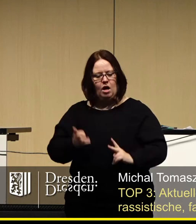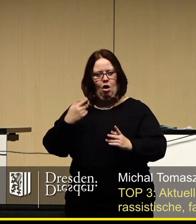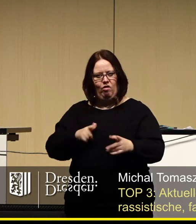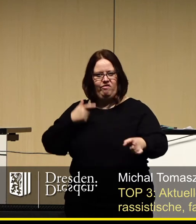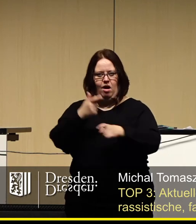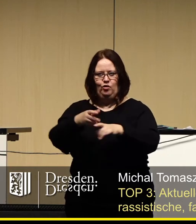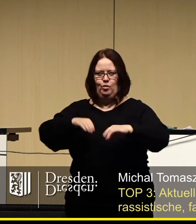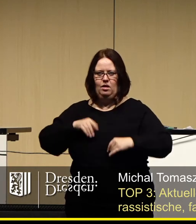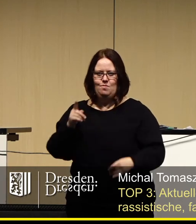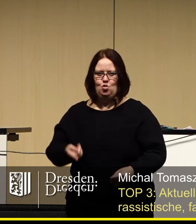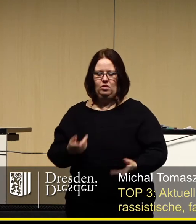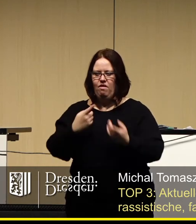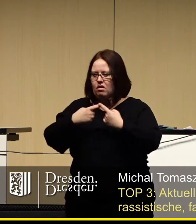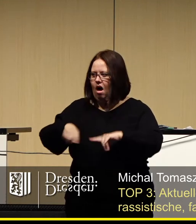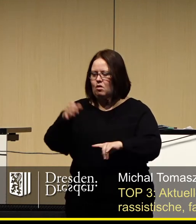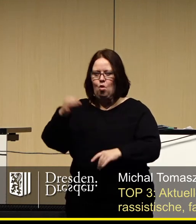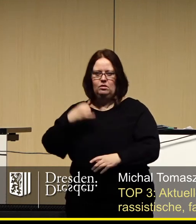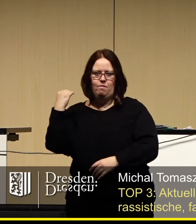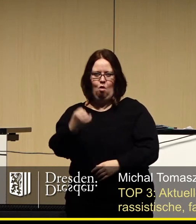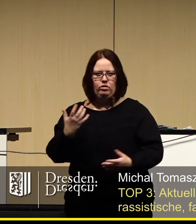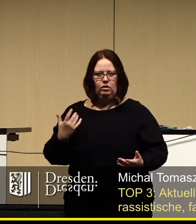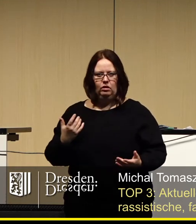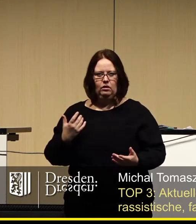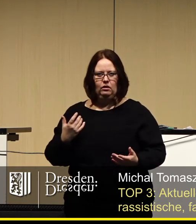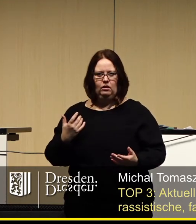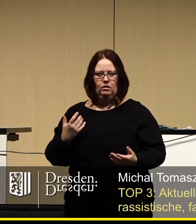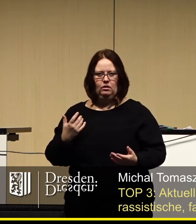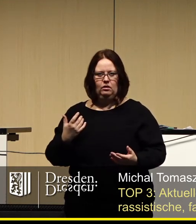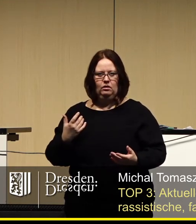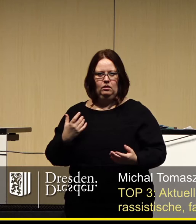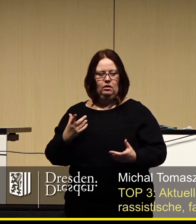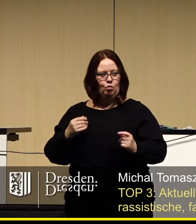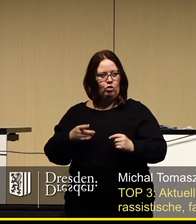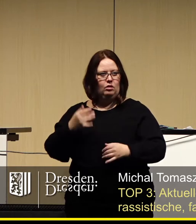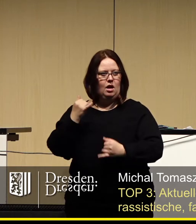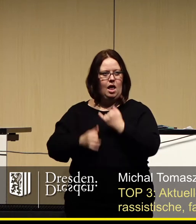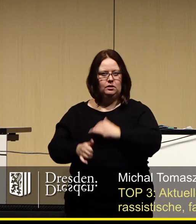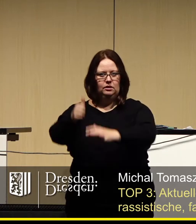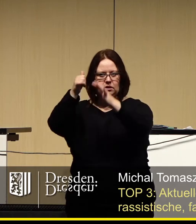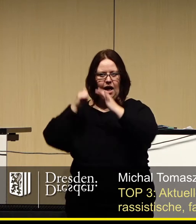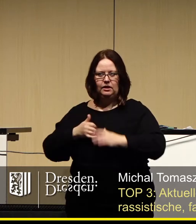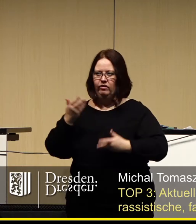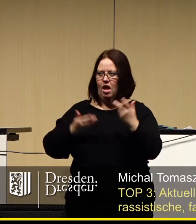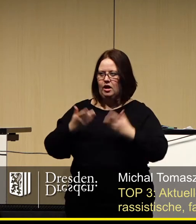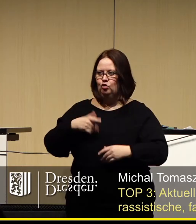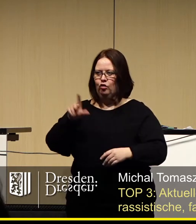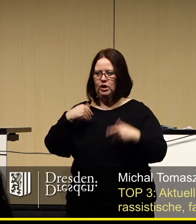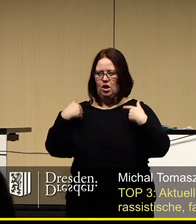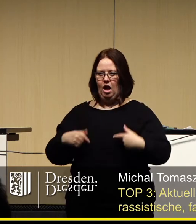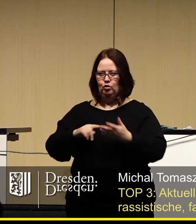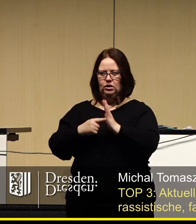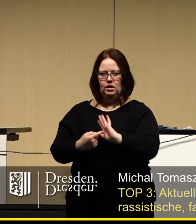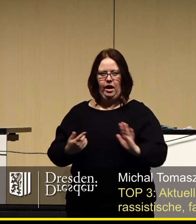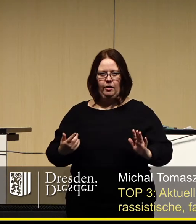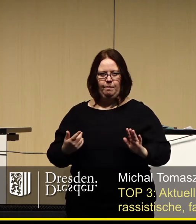Verantwortung trägt, wenn andernorts gemordet wird. Einig darin, in den letzten sechs Jahren vielleicht zu wenig Haltung gezeigt zu